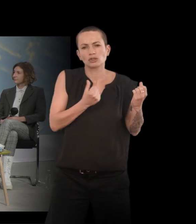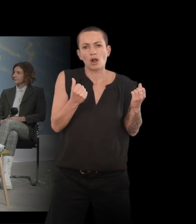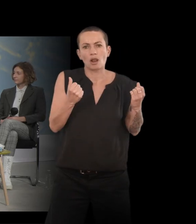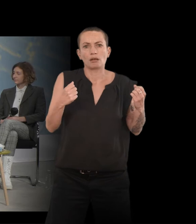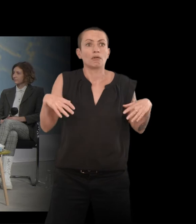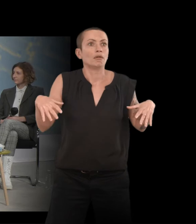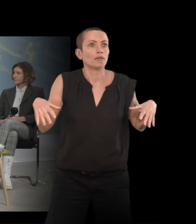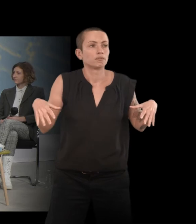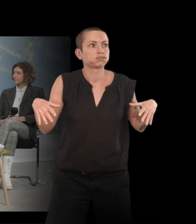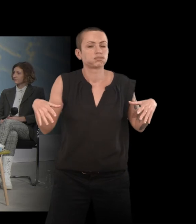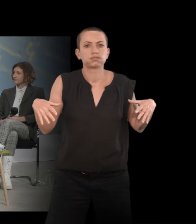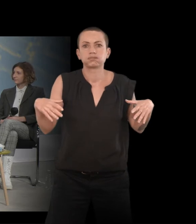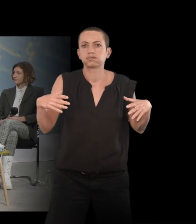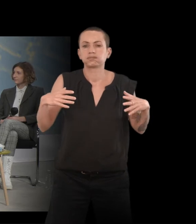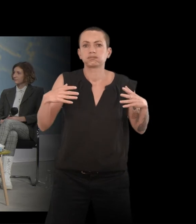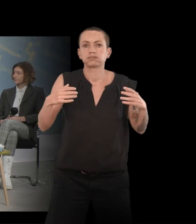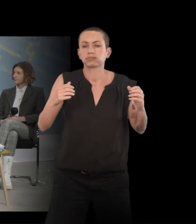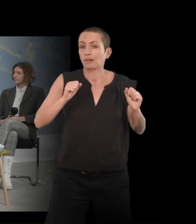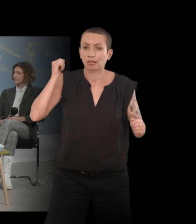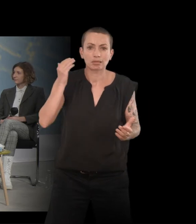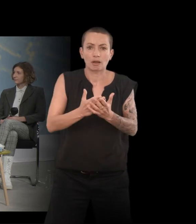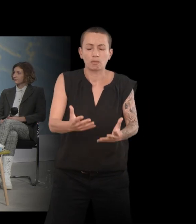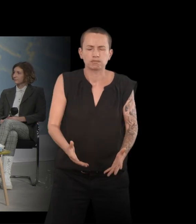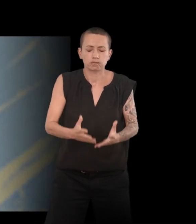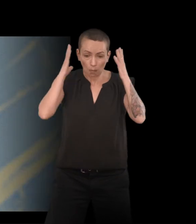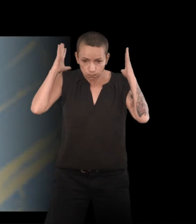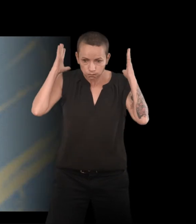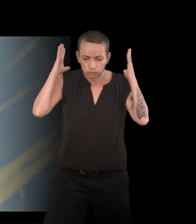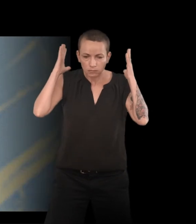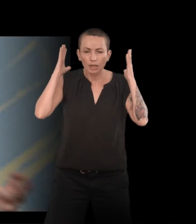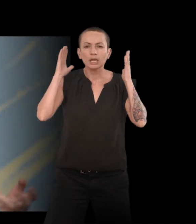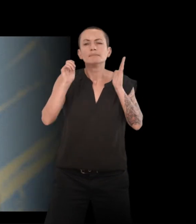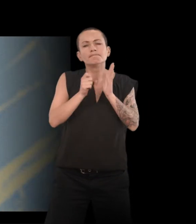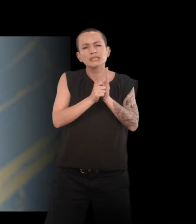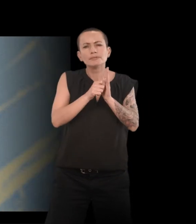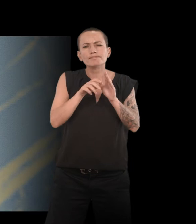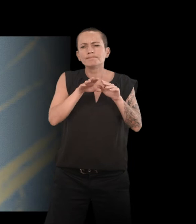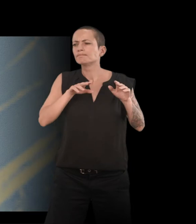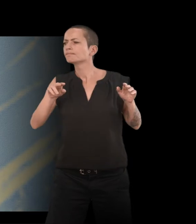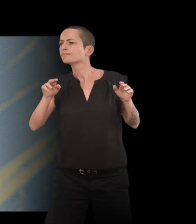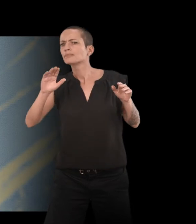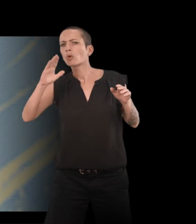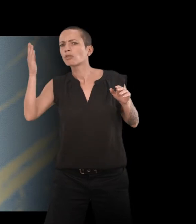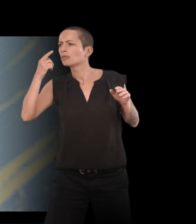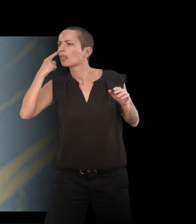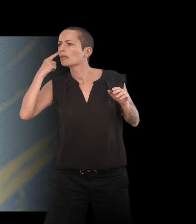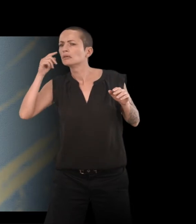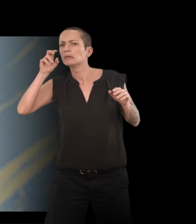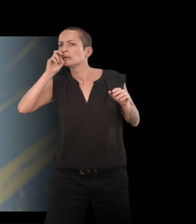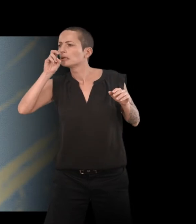démuni face à quelque chose qui nous tombe dessus. Et puis, dès qu'on commence un peu à chercher autour, de voir à quel point, quelle